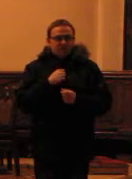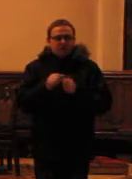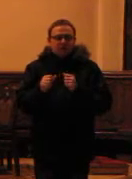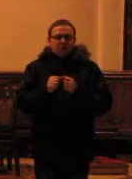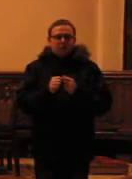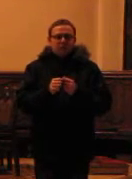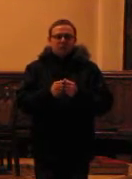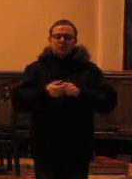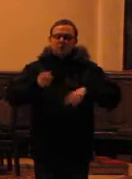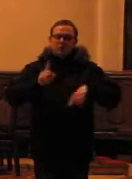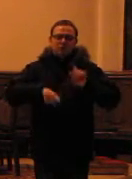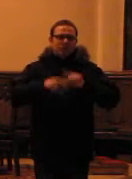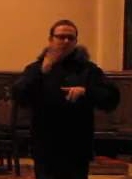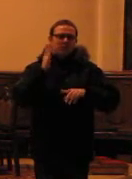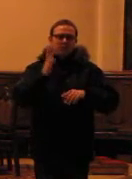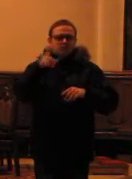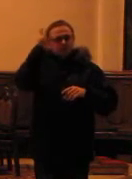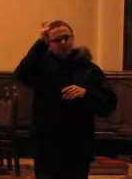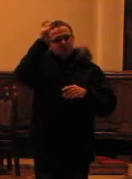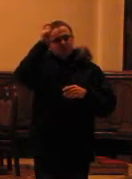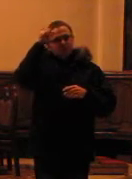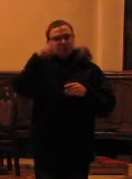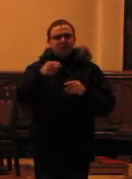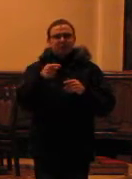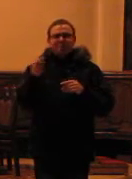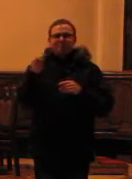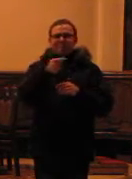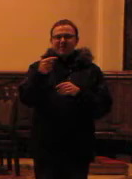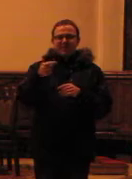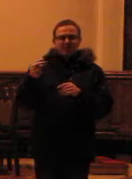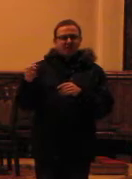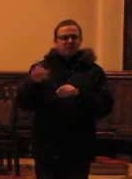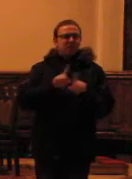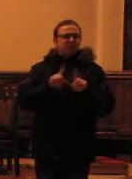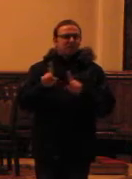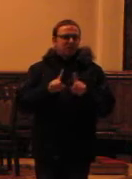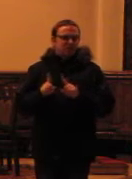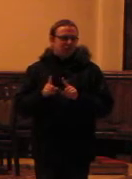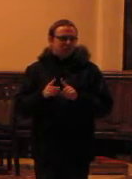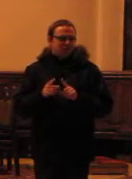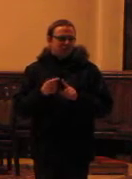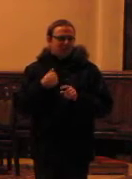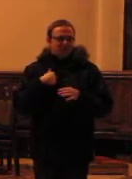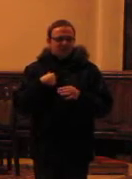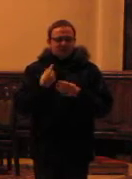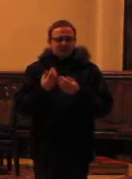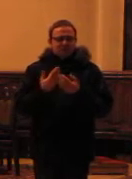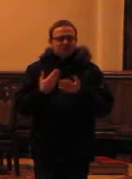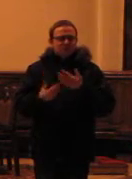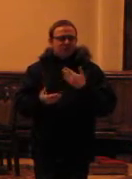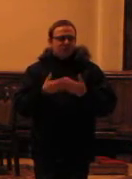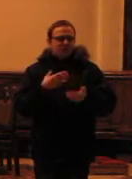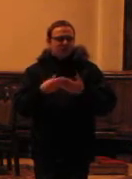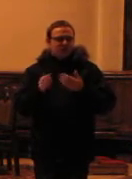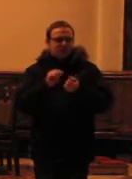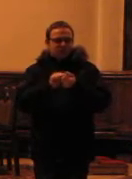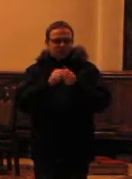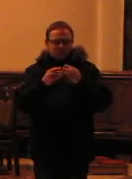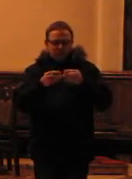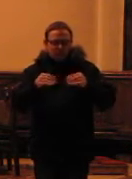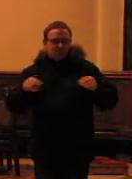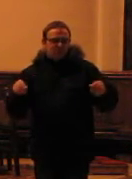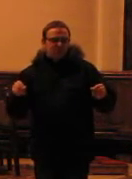prostym człowiekiem. prostym w takim negatywnym też znaczeniu. Jak jestem kruchy, to nie, żadna kokieteria, jak się tak